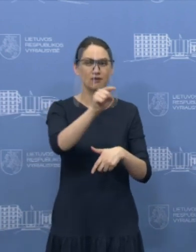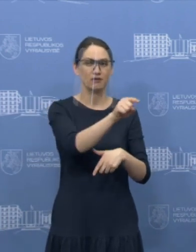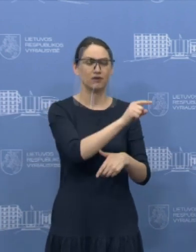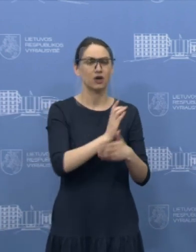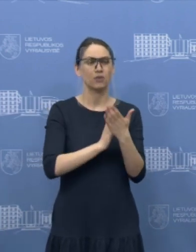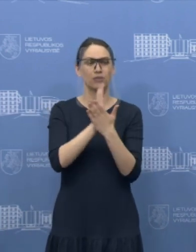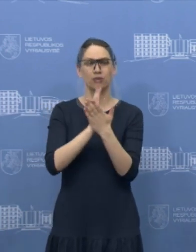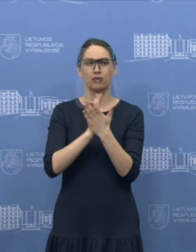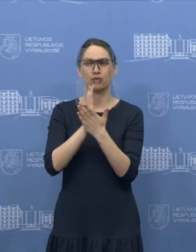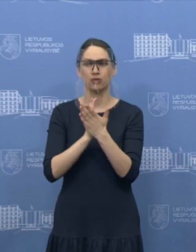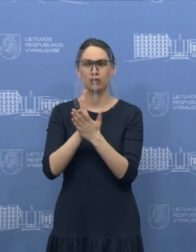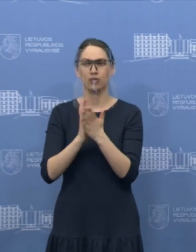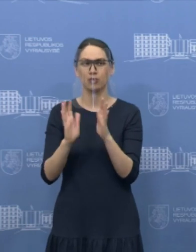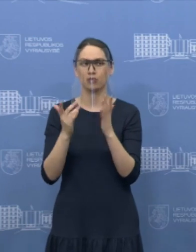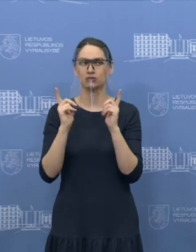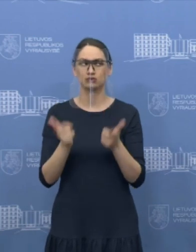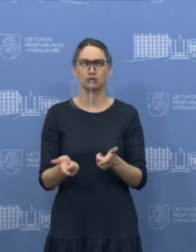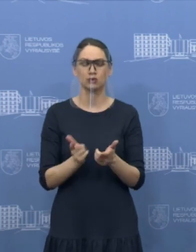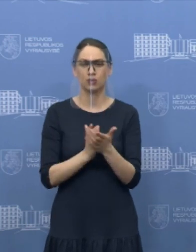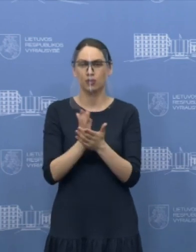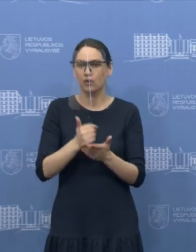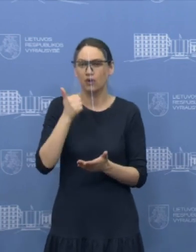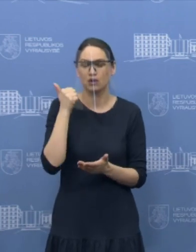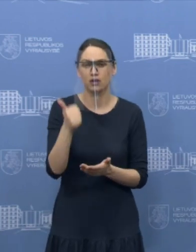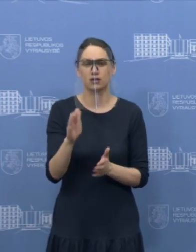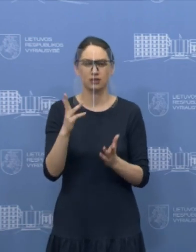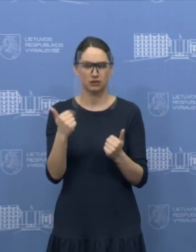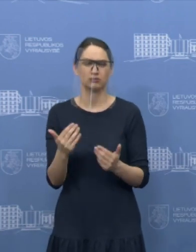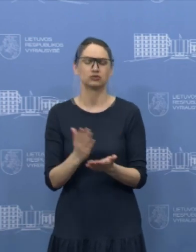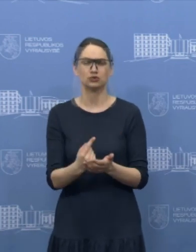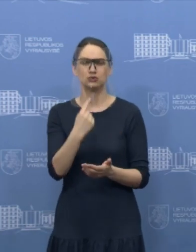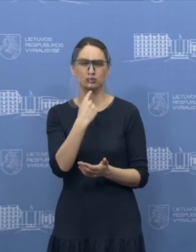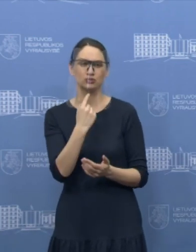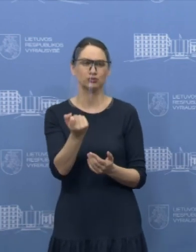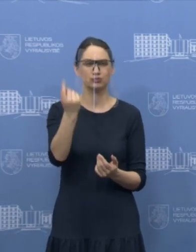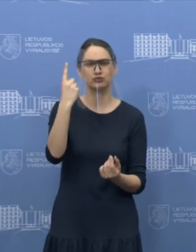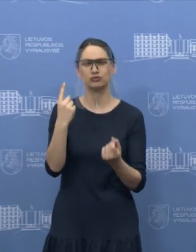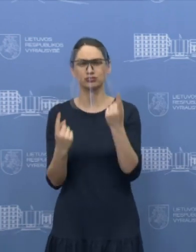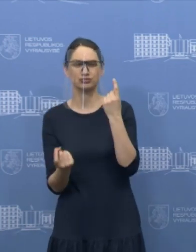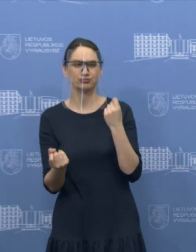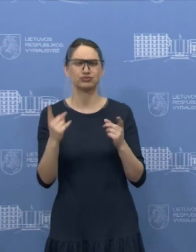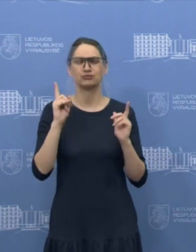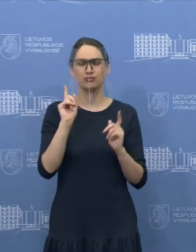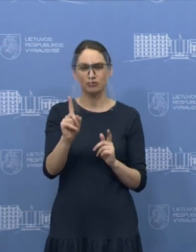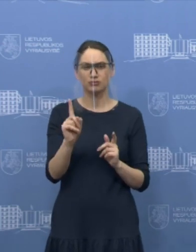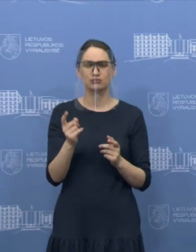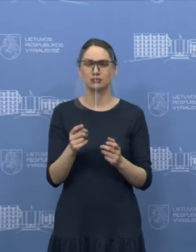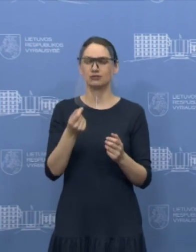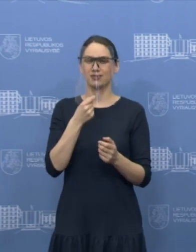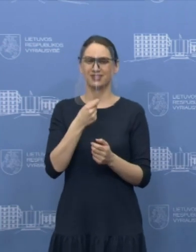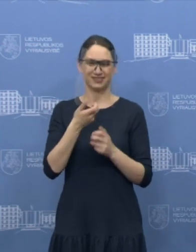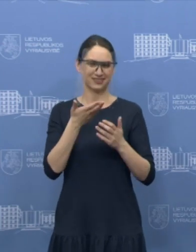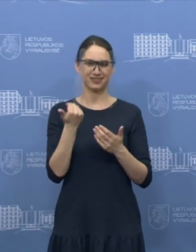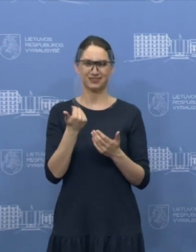dienai kol kas tikrai gera, nors iš ūkių kyla ir tų iš ūkių yra nemažai.